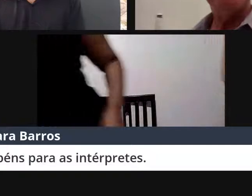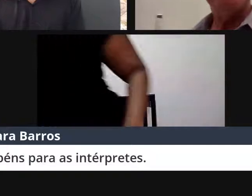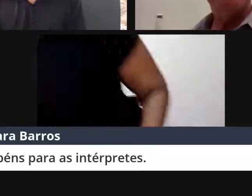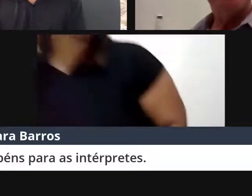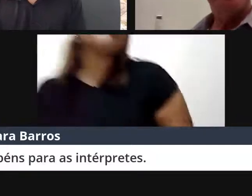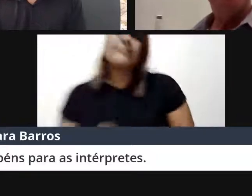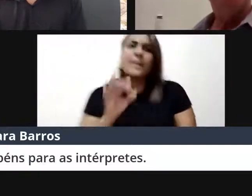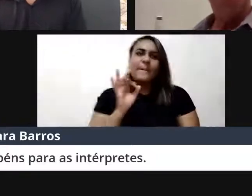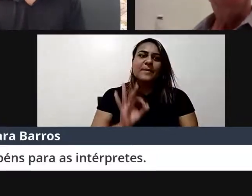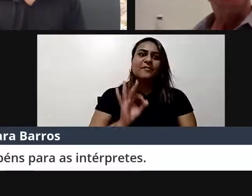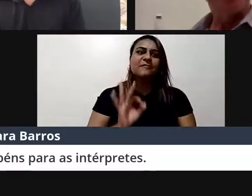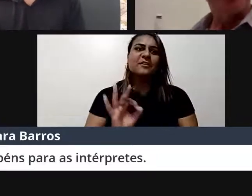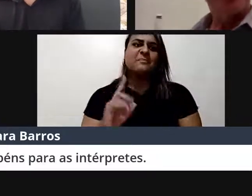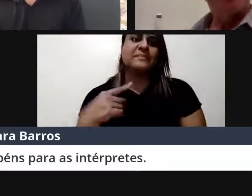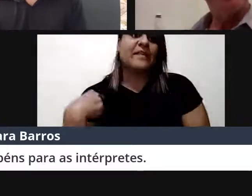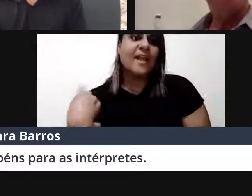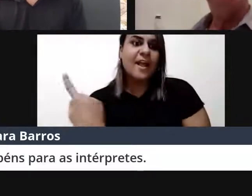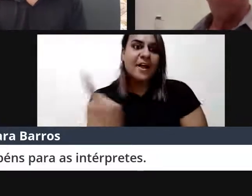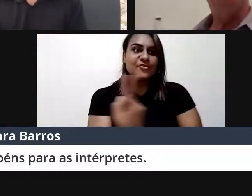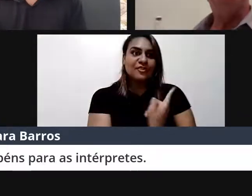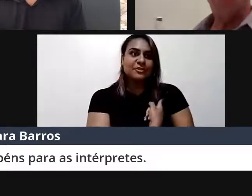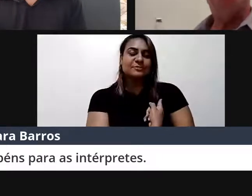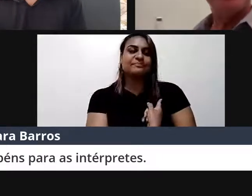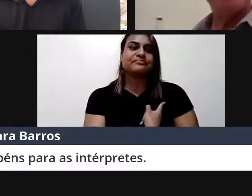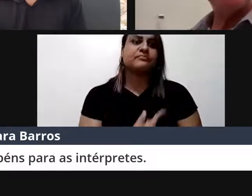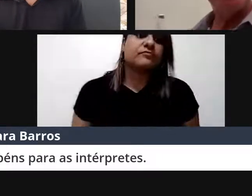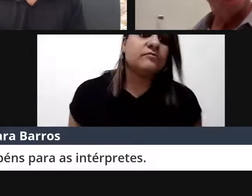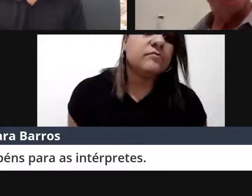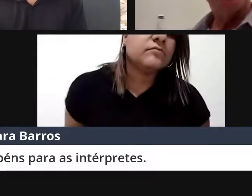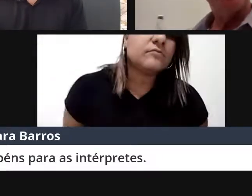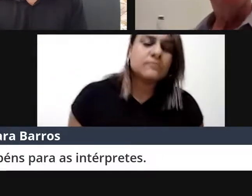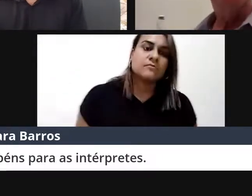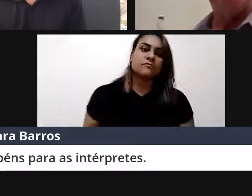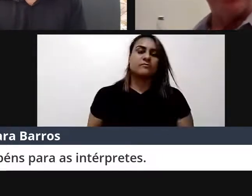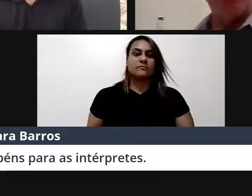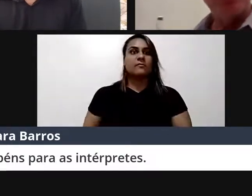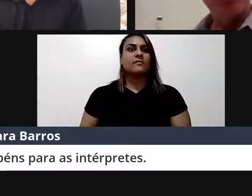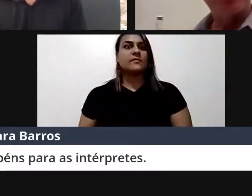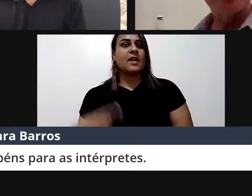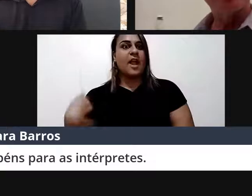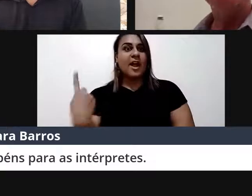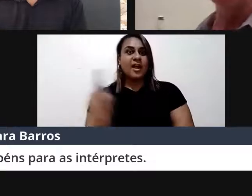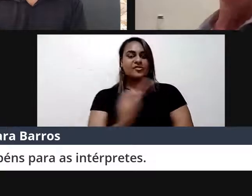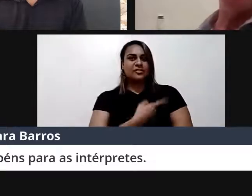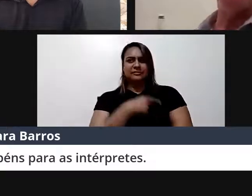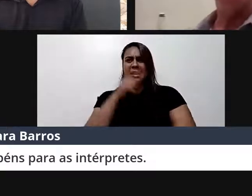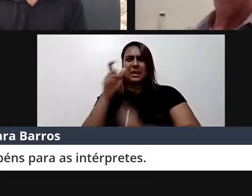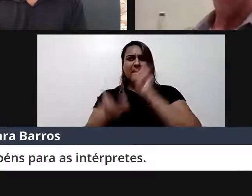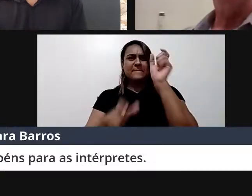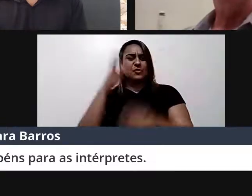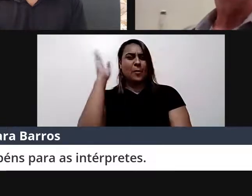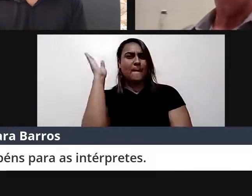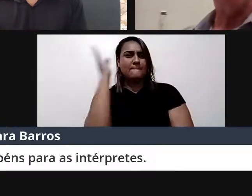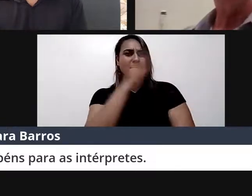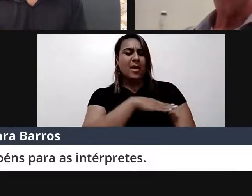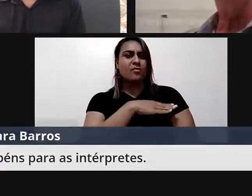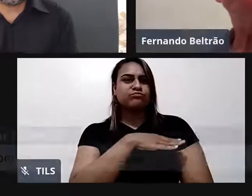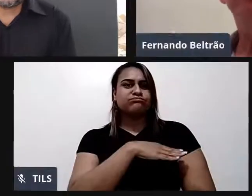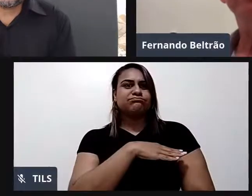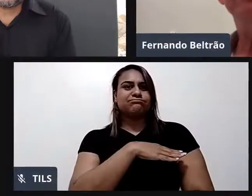Eu digo muito que o império dos maus surge da omissão dos bons.